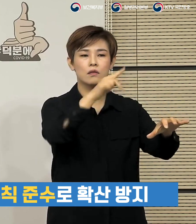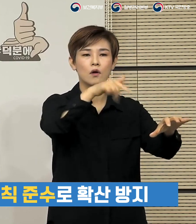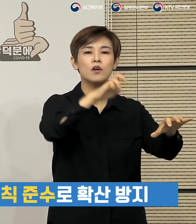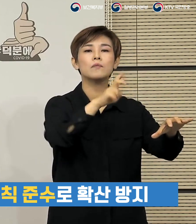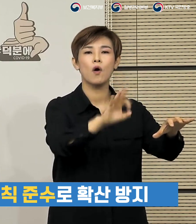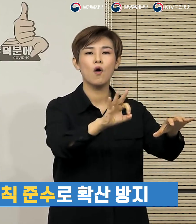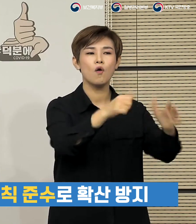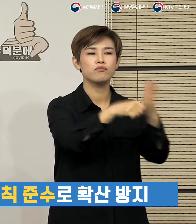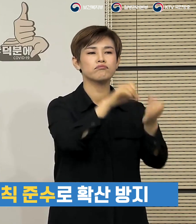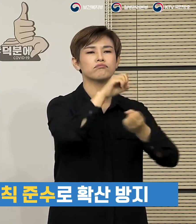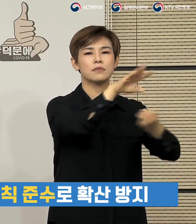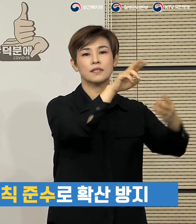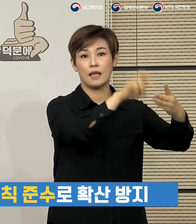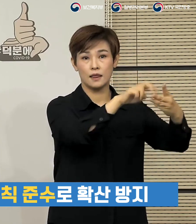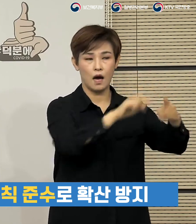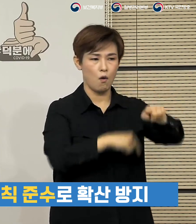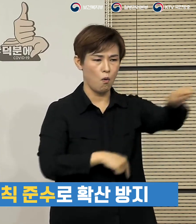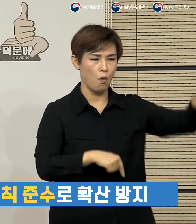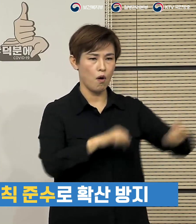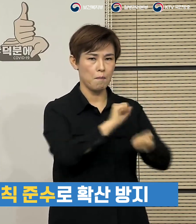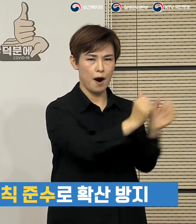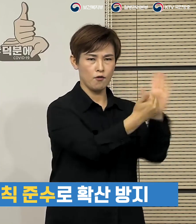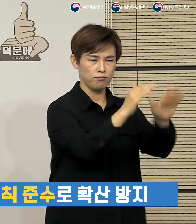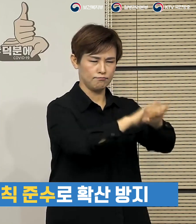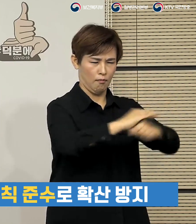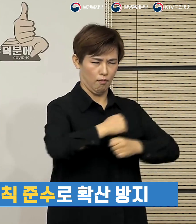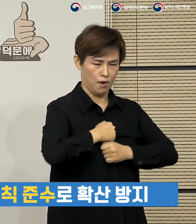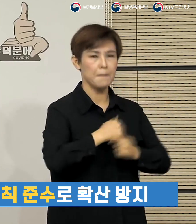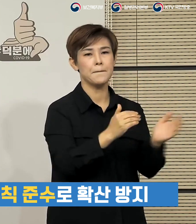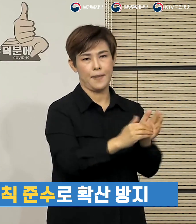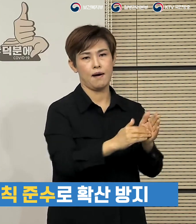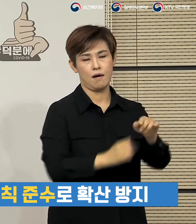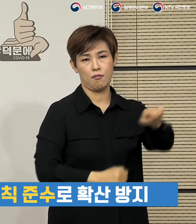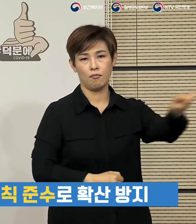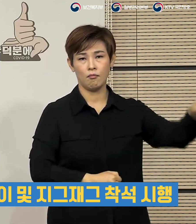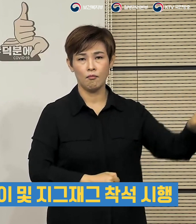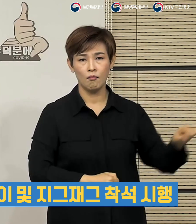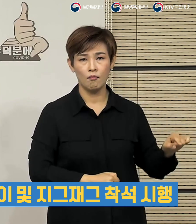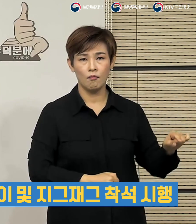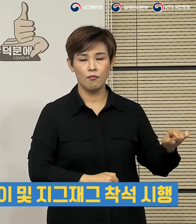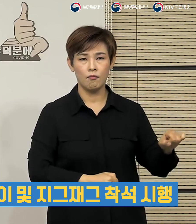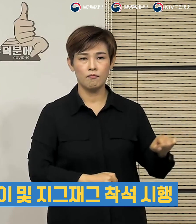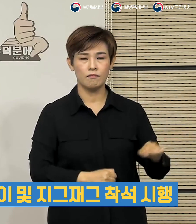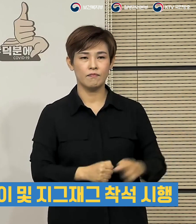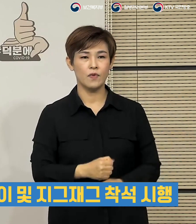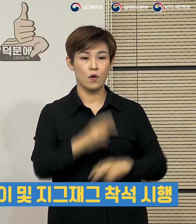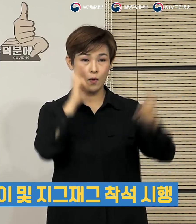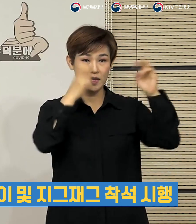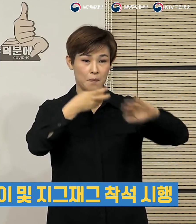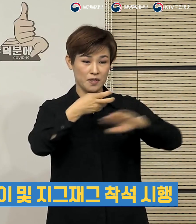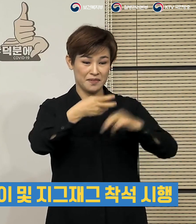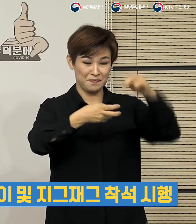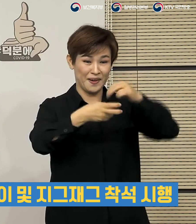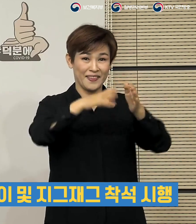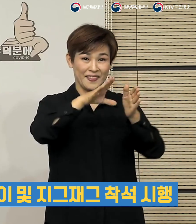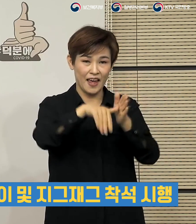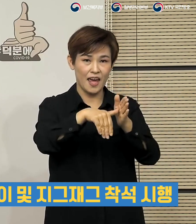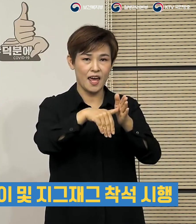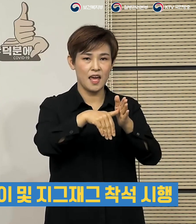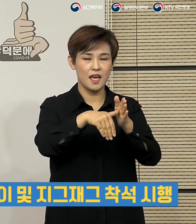물류센터에서는 방역수칙이 철저히 지켜졌었습니다. 셔틀버스를 탑승할 경우에